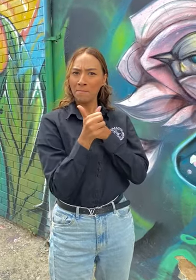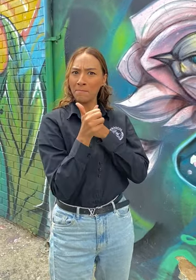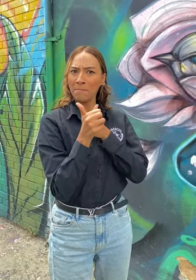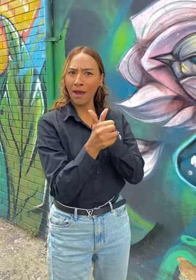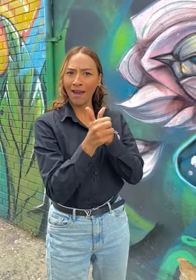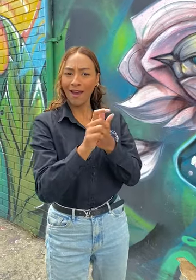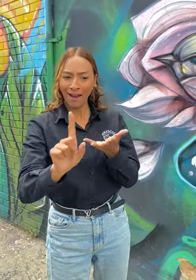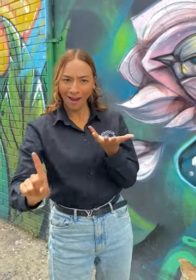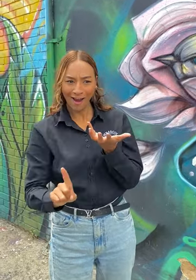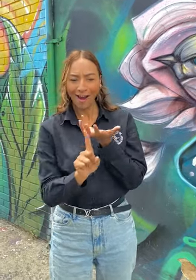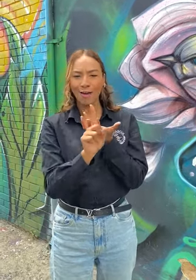lengua de señas colombiana.